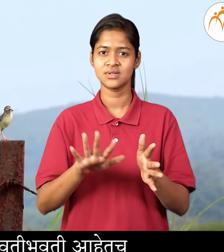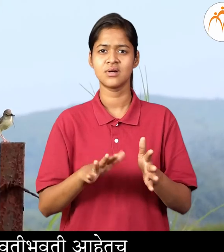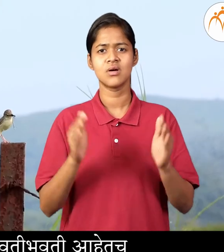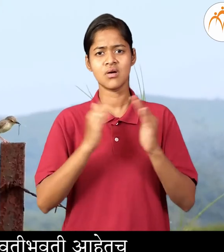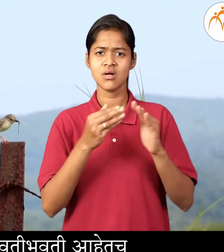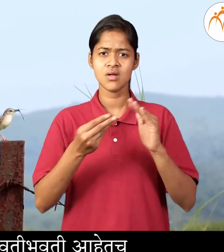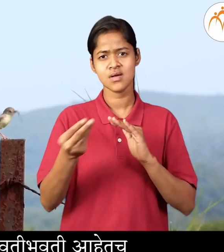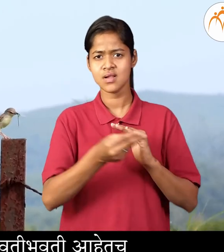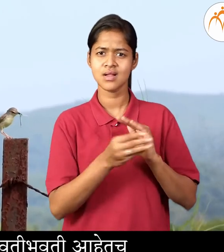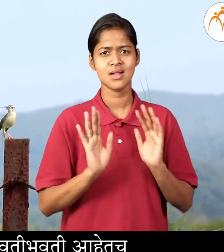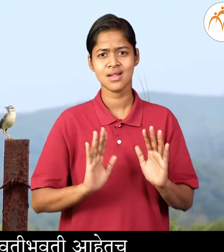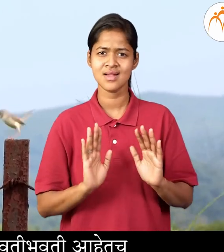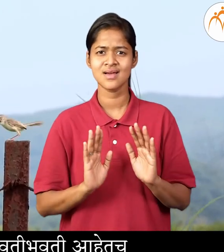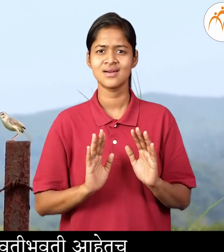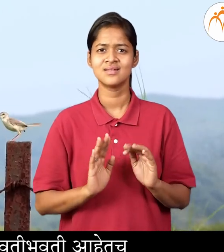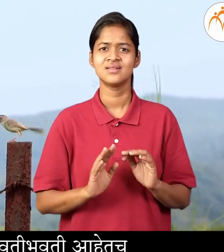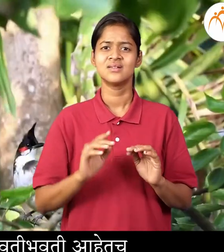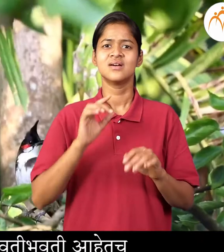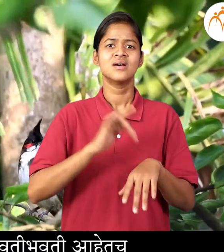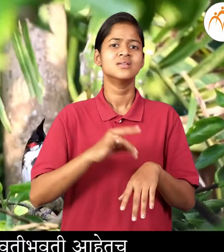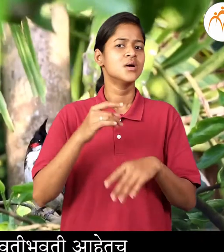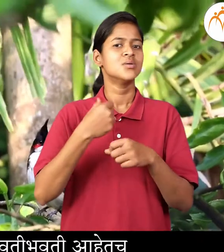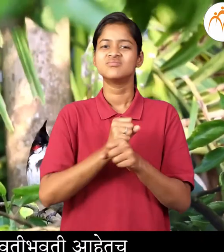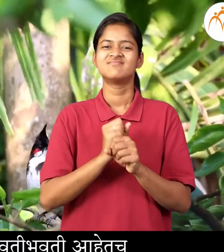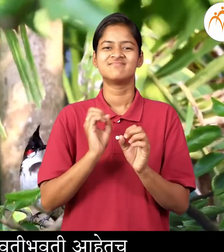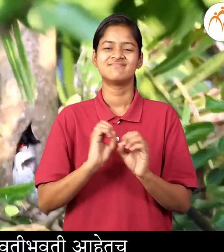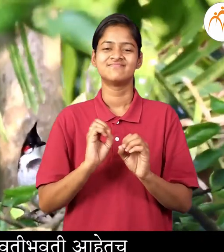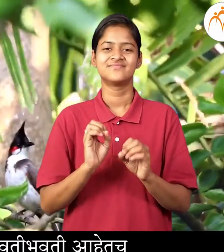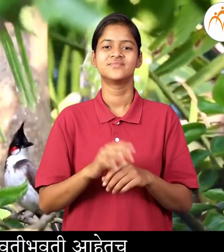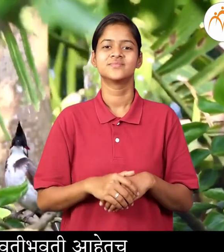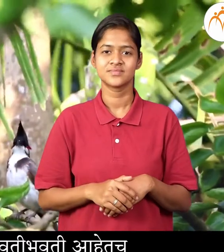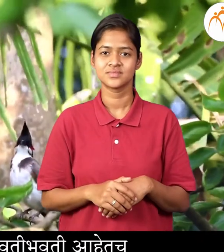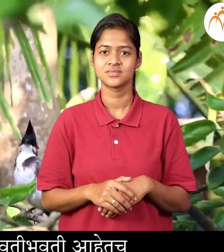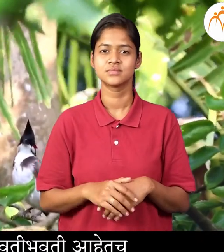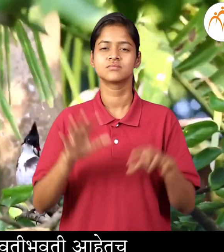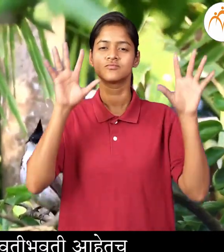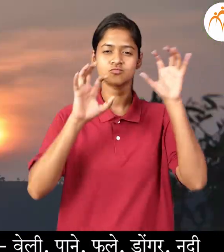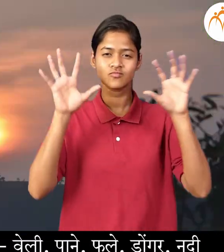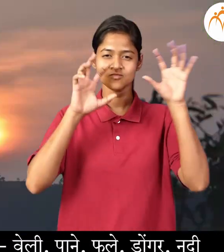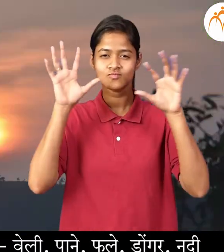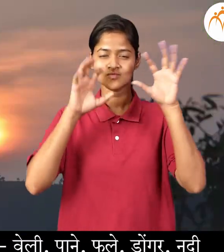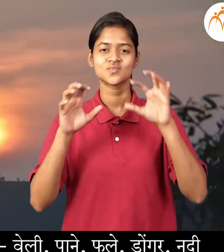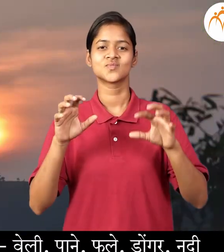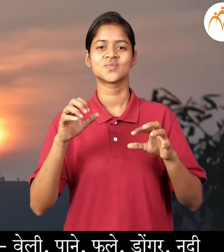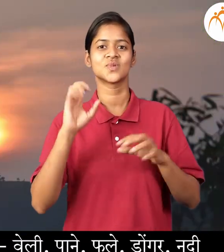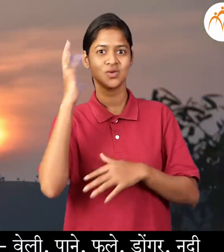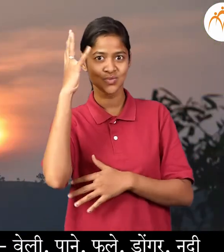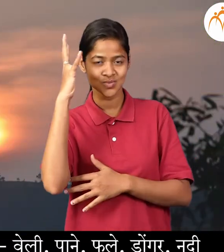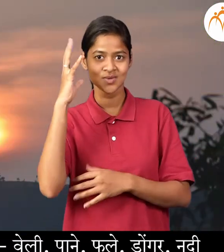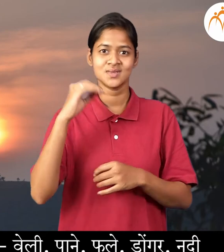निसर गातिल घटक आवती भोती आहे तच ते मानसाने निर्मान केले नाईत हे शिकलो? आकाश,